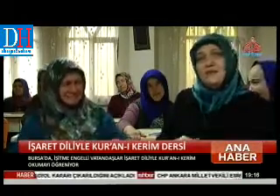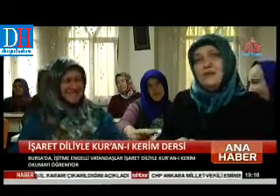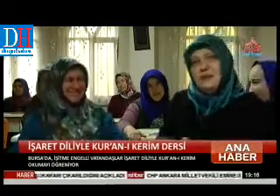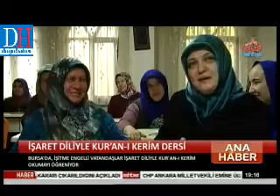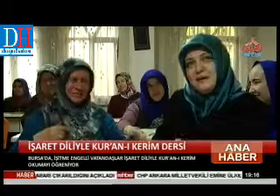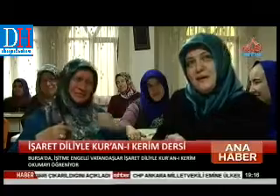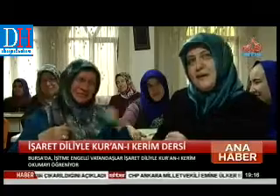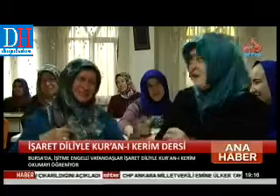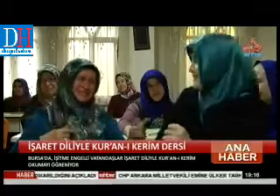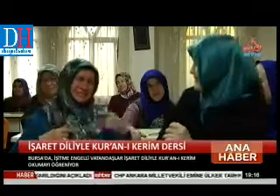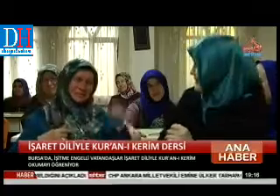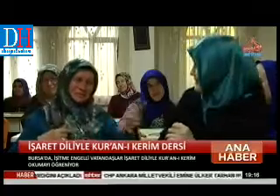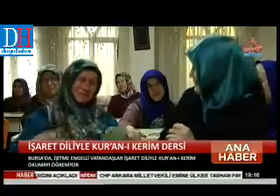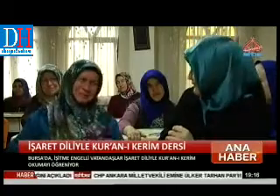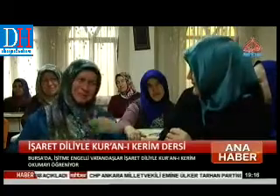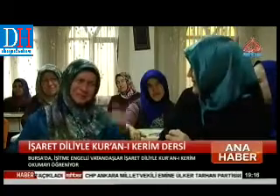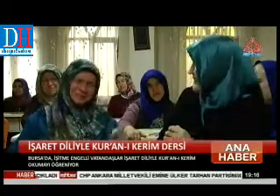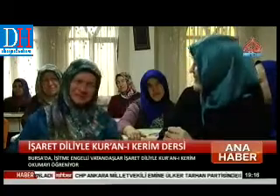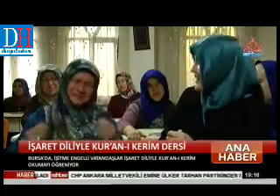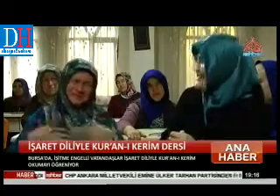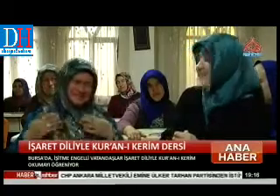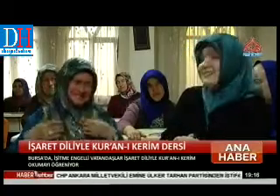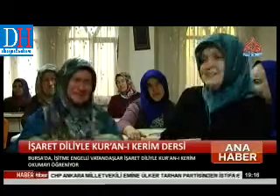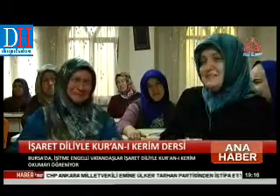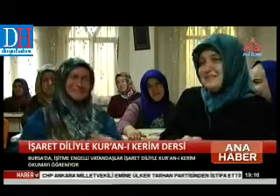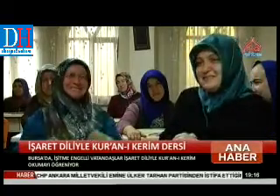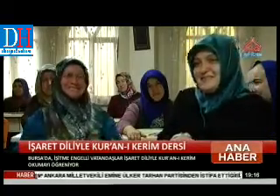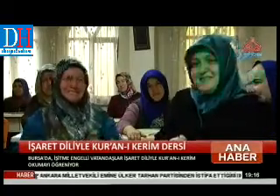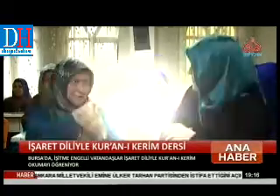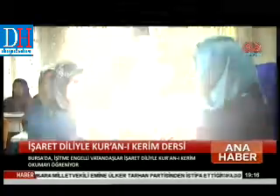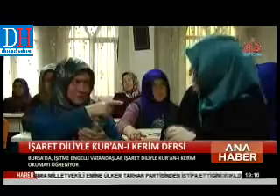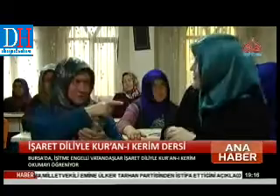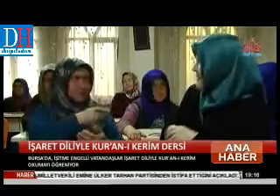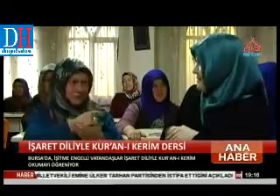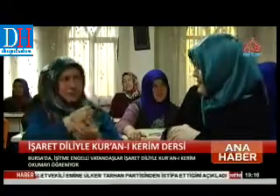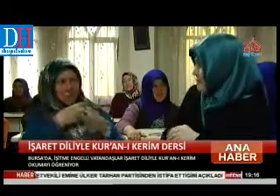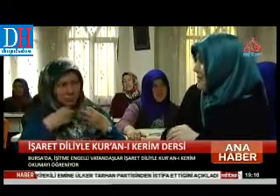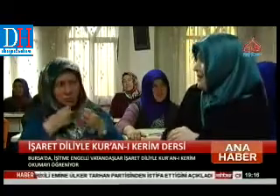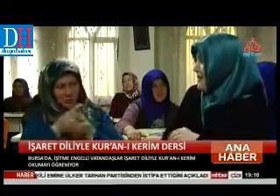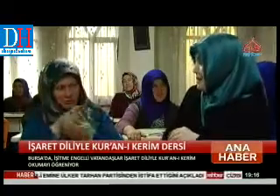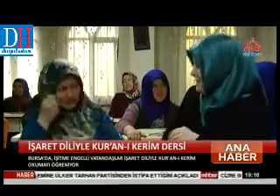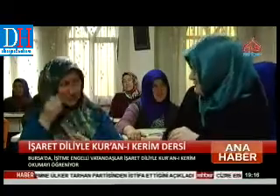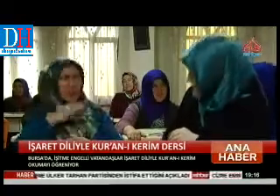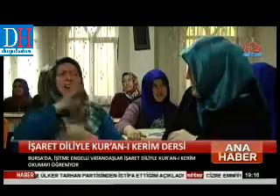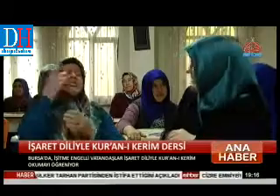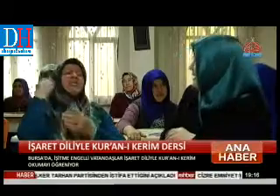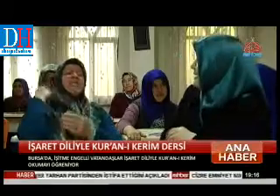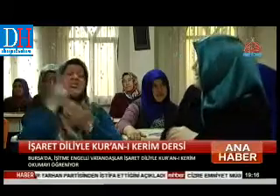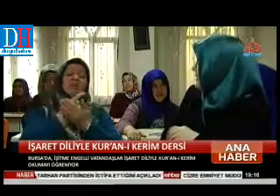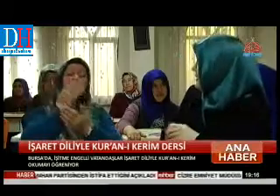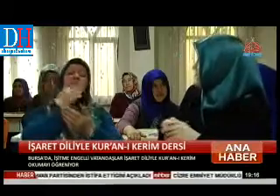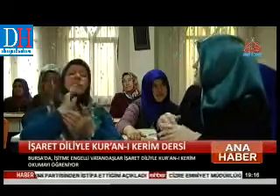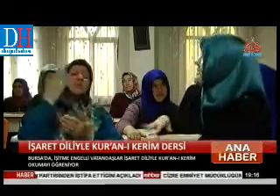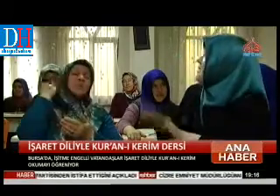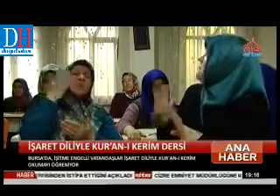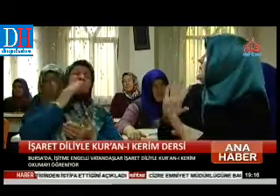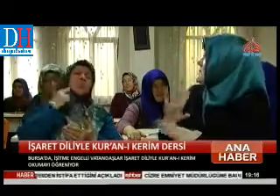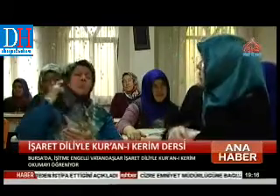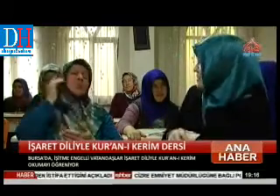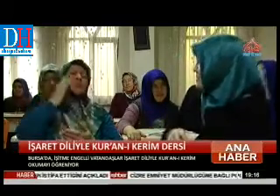çok kolay diyor. Aralık ayında geldin diyor, Allah razı olsun diyor. Kur'an öğrenmiş, önceden hiç bilmiyordu,